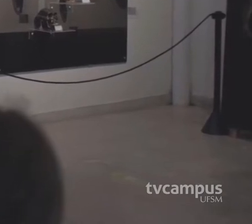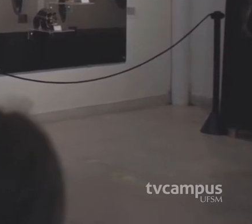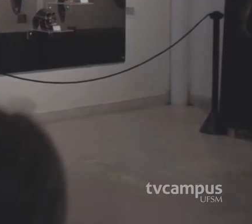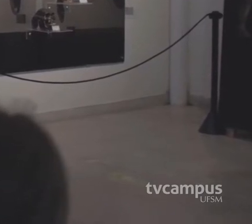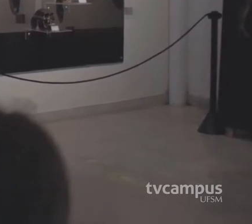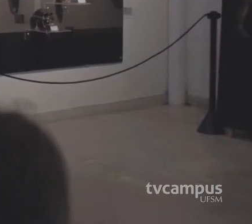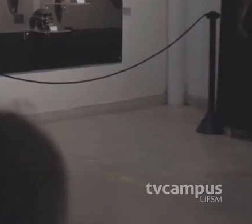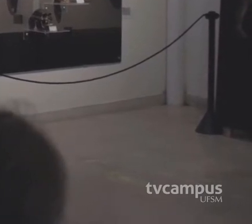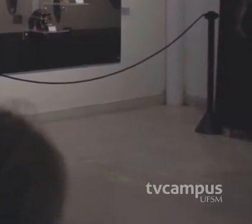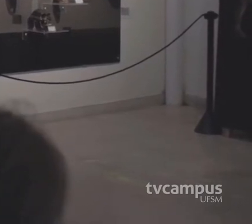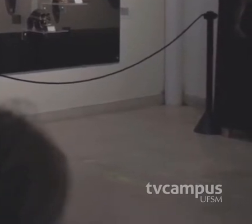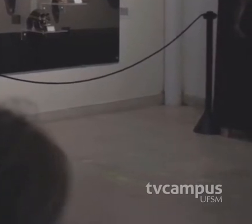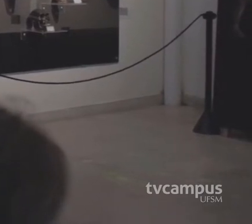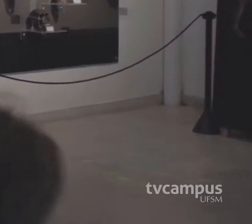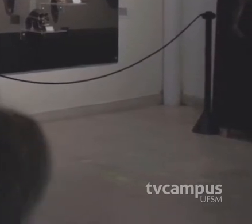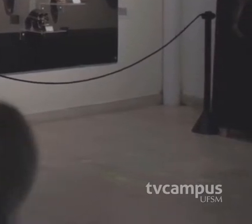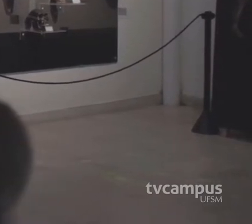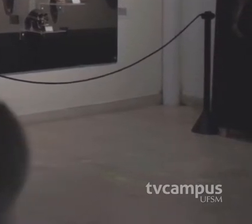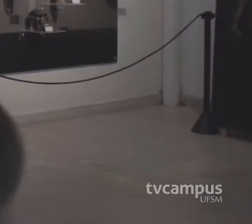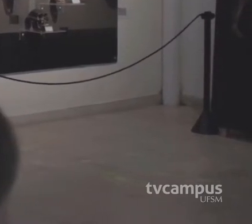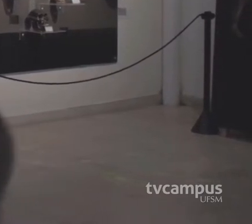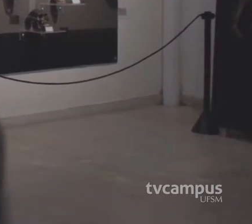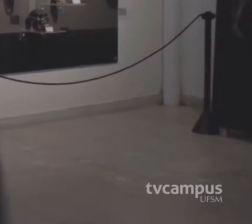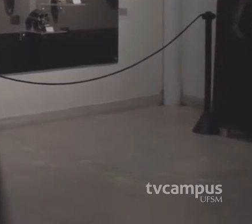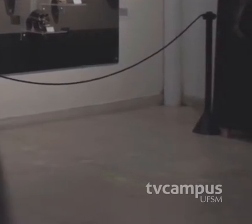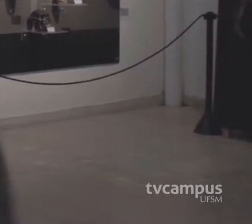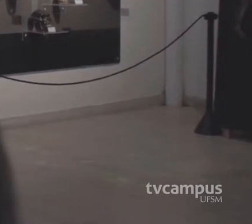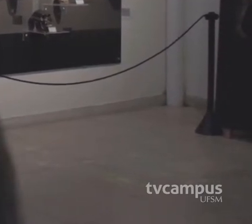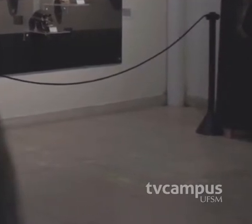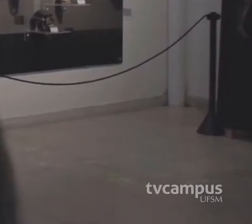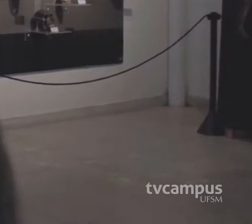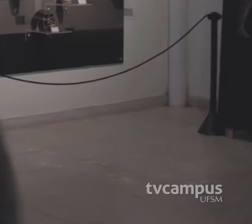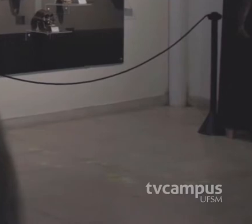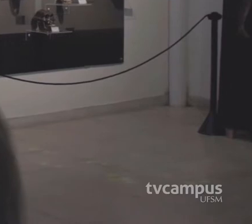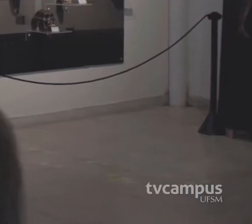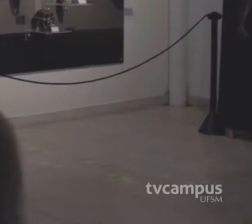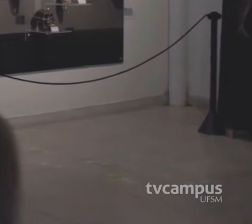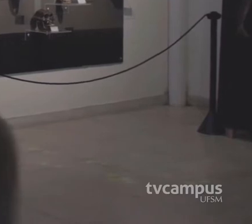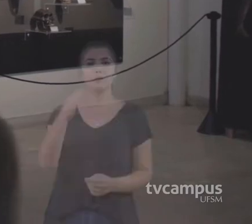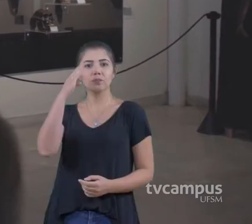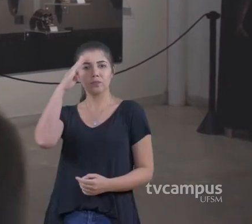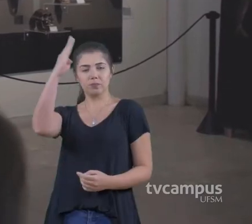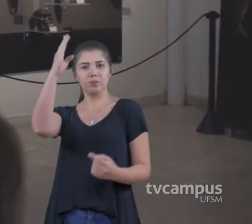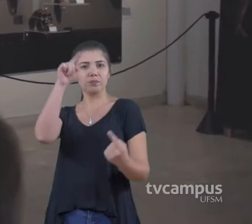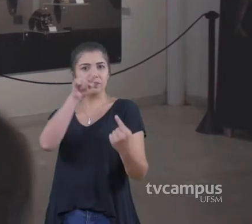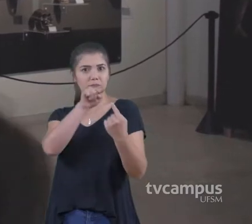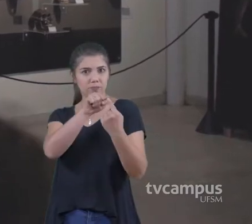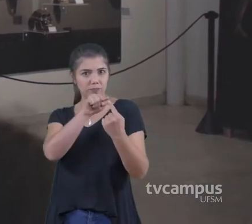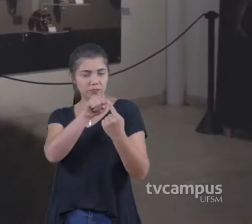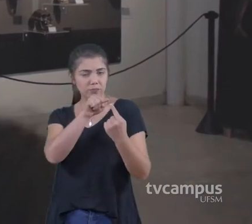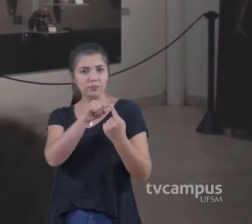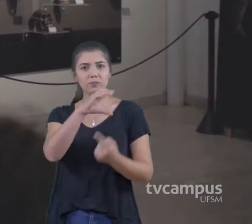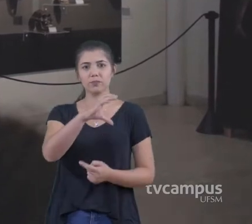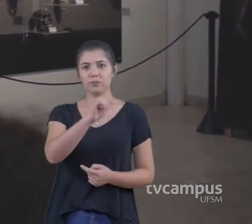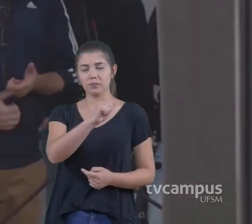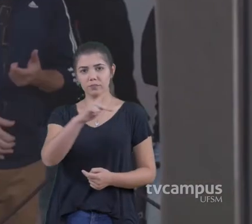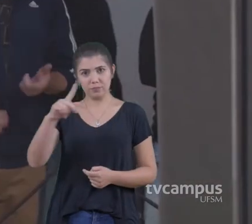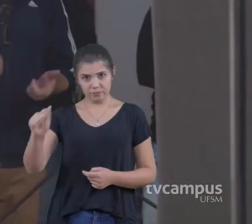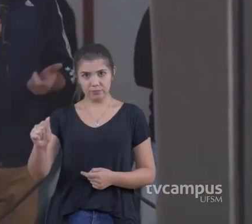Maior do que um laboratório Ele é um centro Toda essa infraestrutura é para a paleontologia A